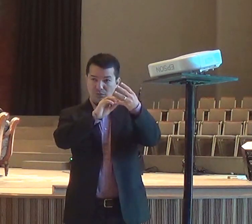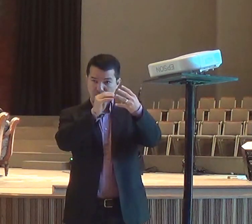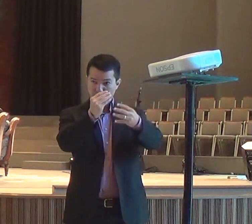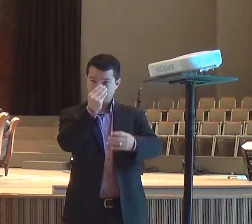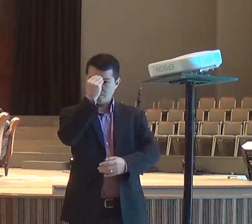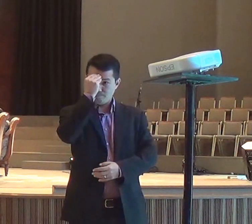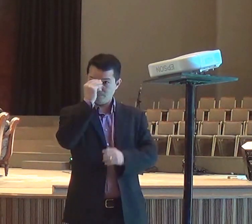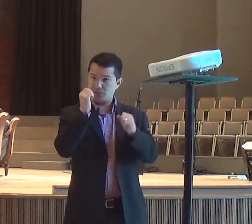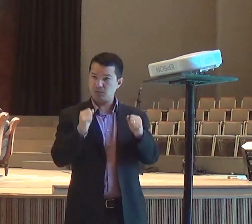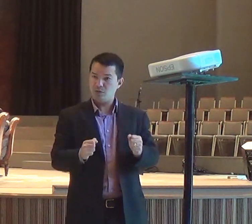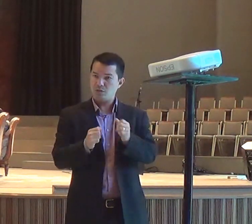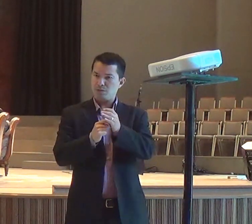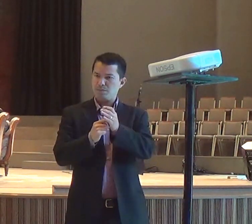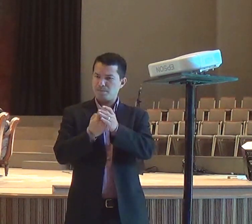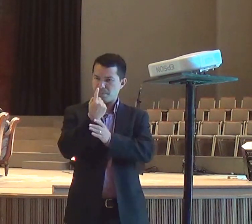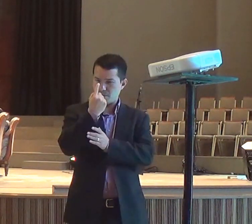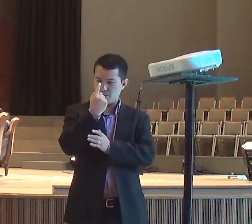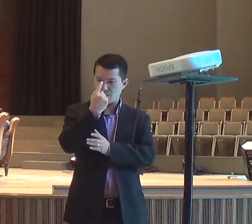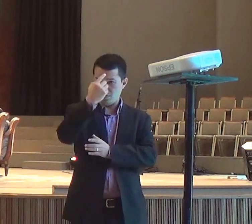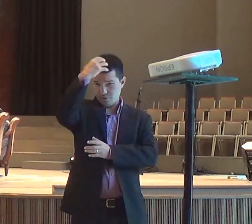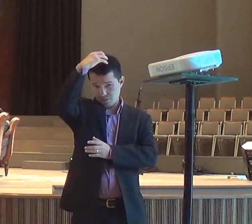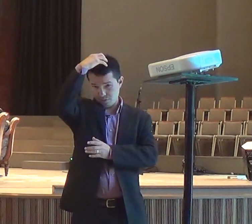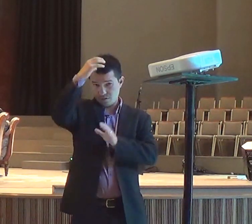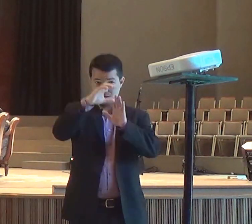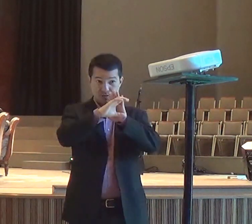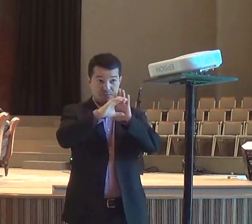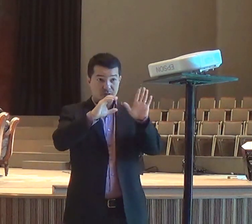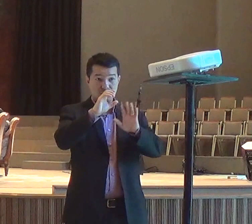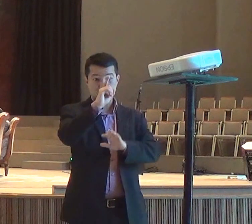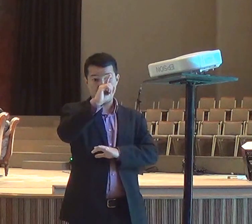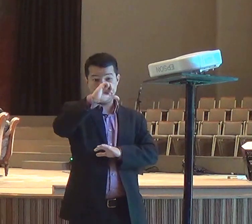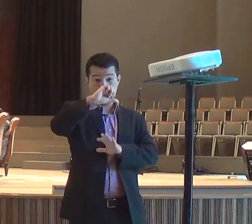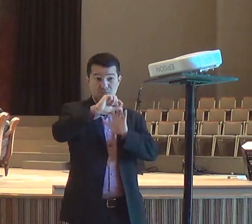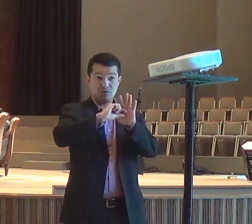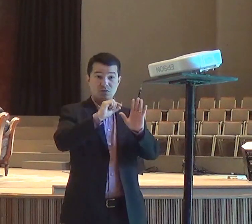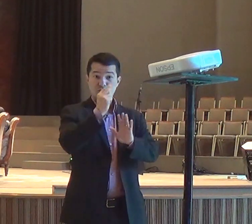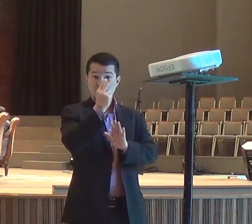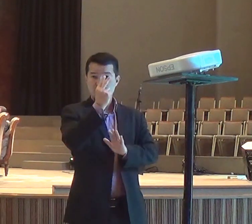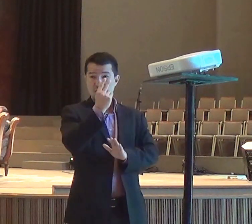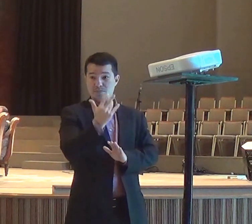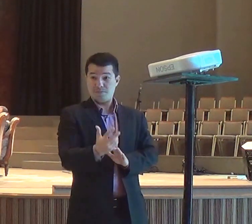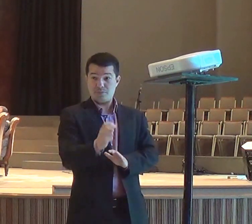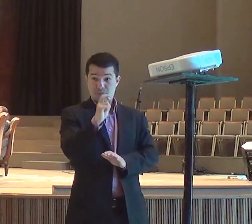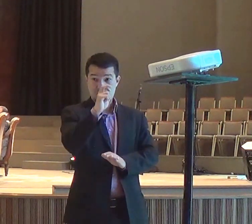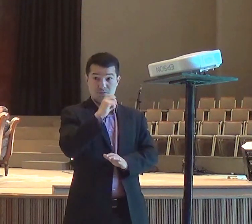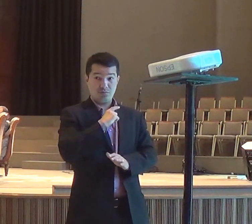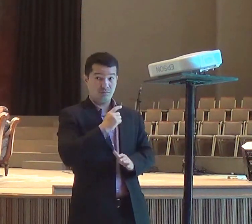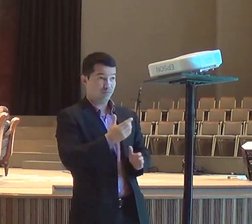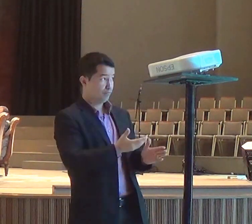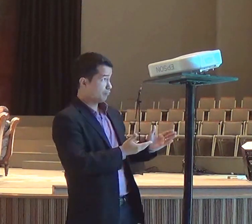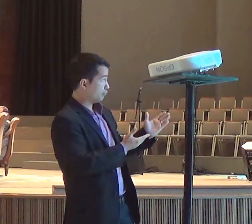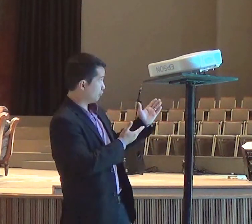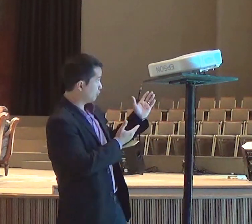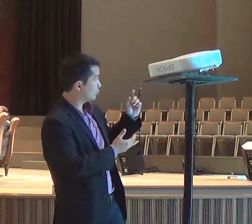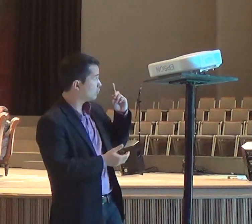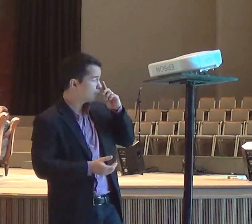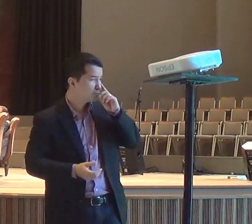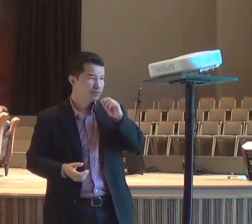primeira reis, 19, versículos 2 a 5, palavra do Senhor, diz assim, por isso, Jezabel,